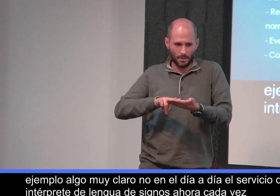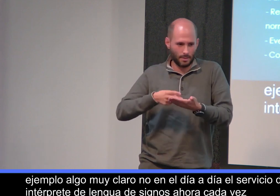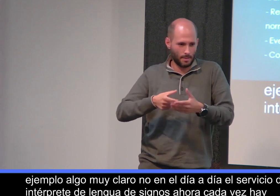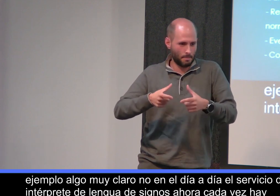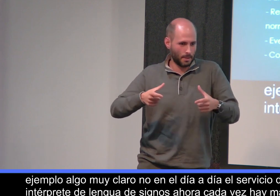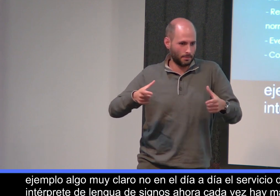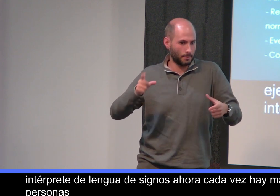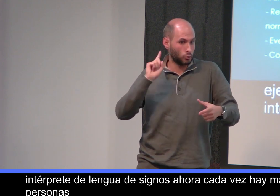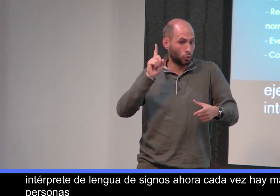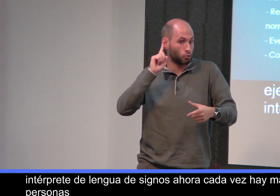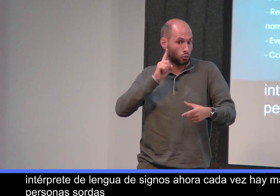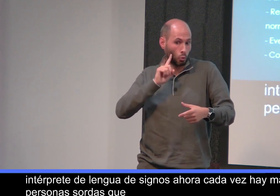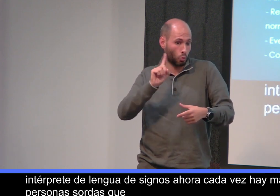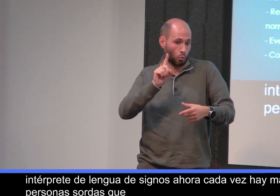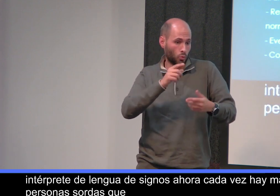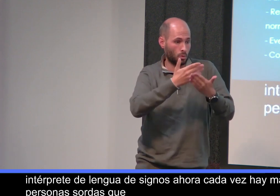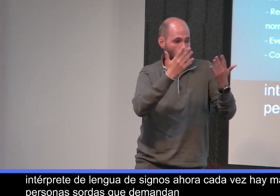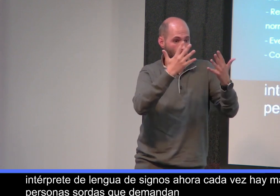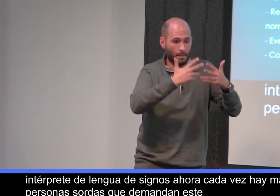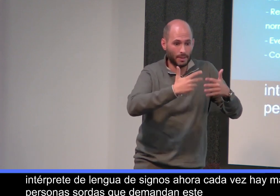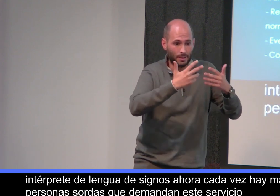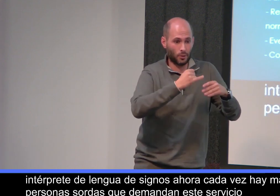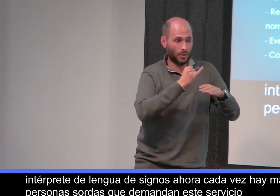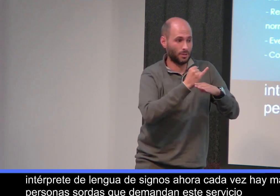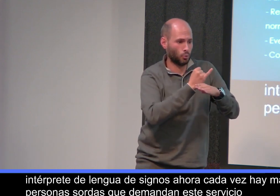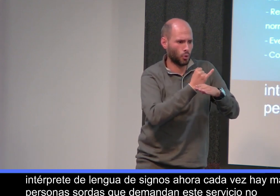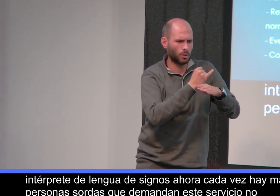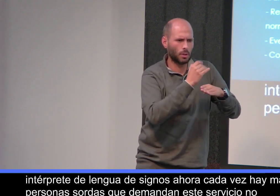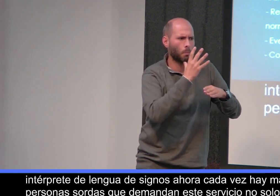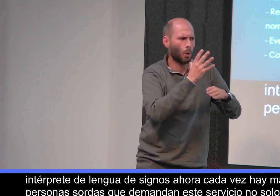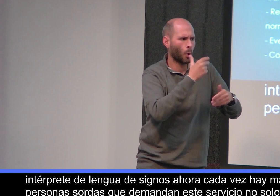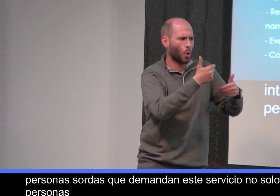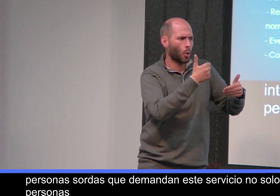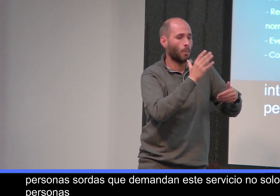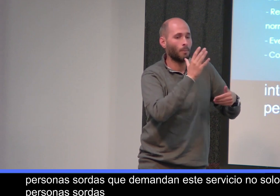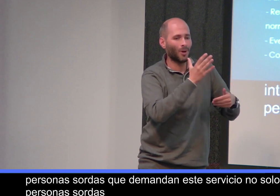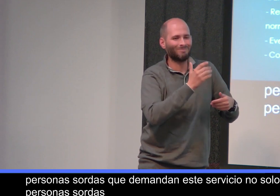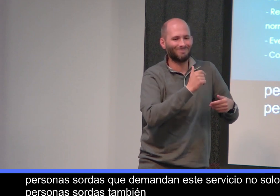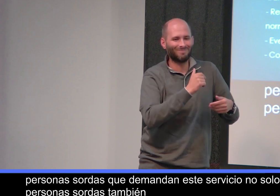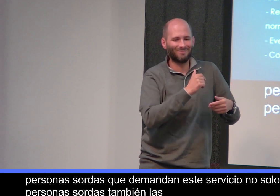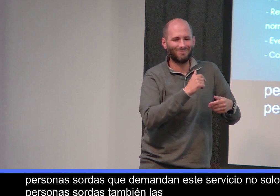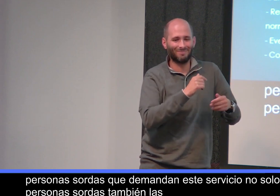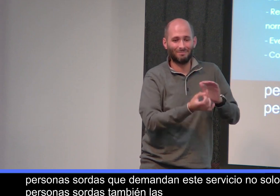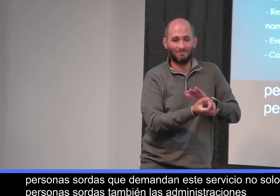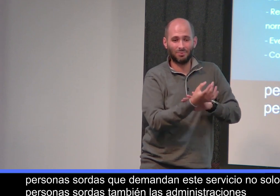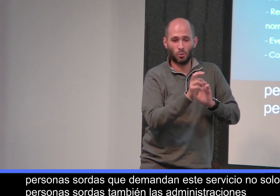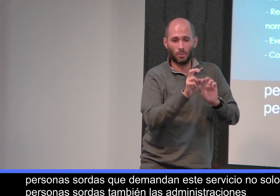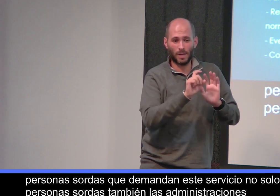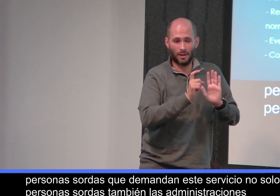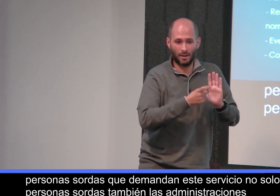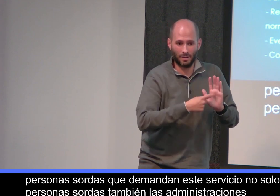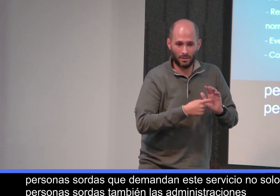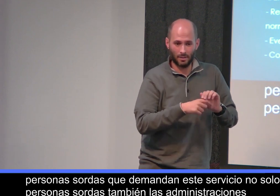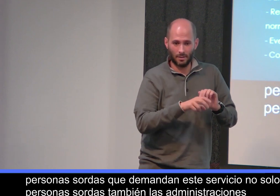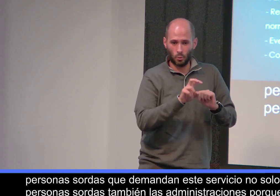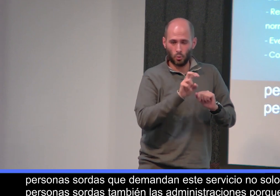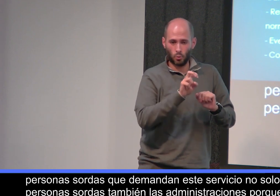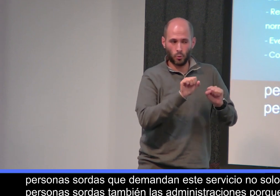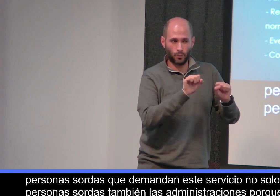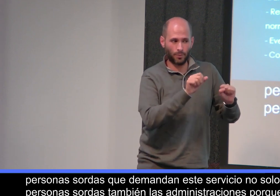sordas que demandan este servicio, no solo las personas sordas, también las administraciones, porque al final también hay